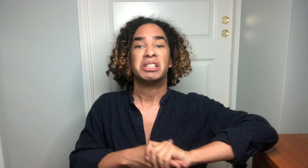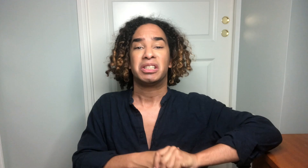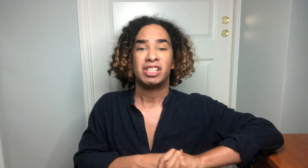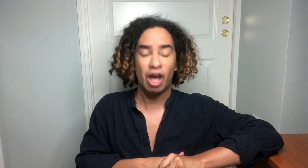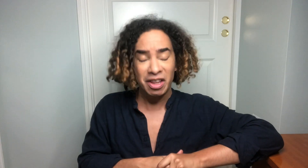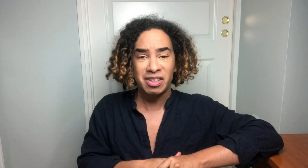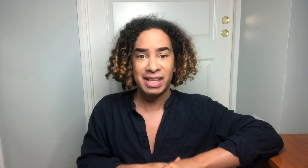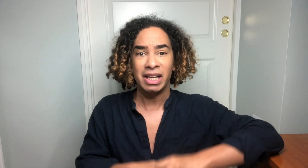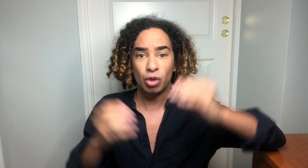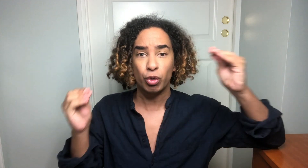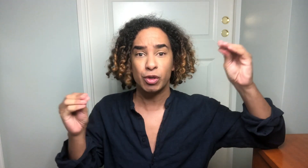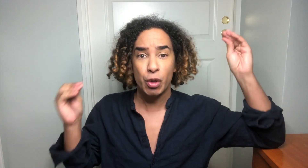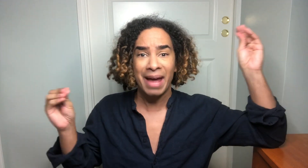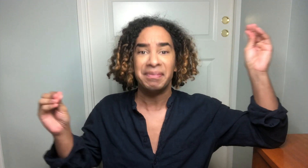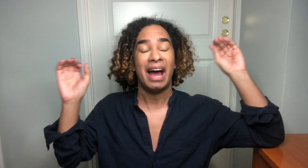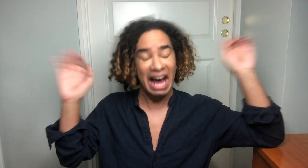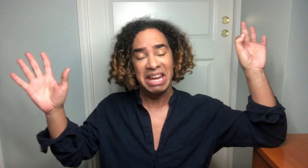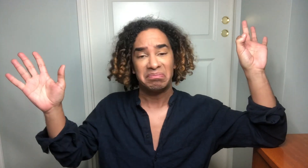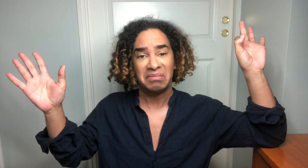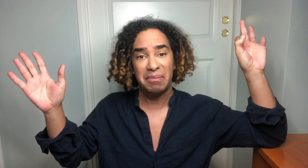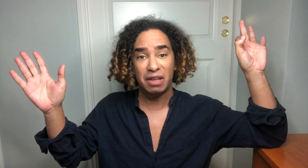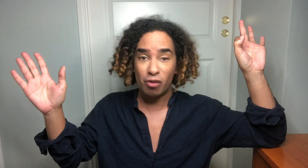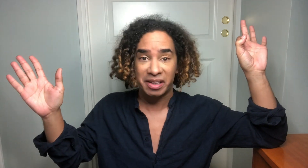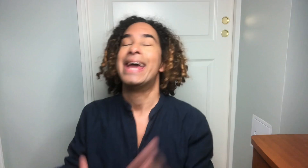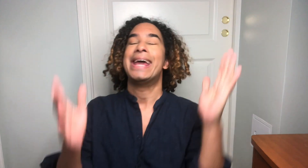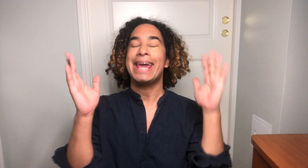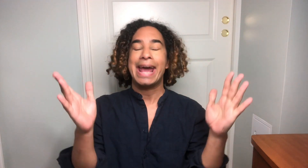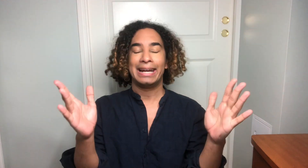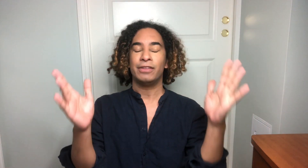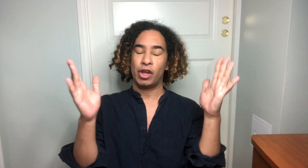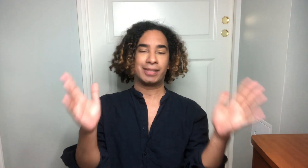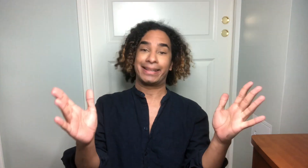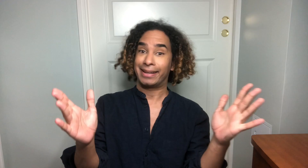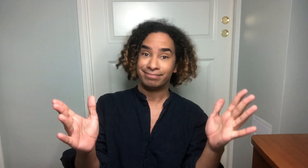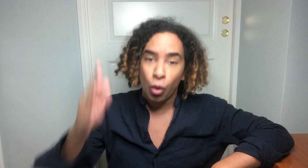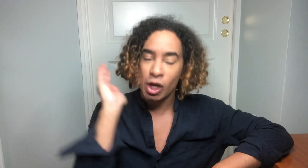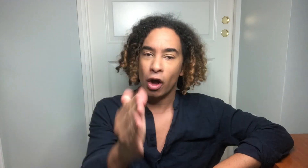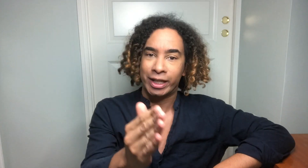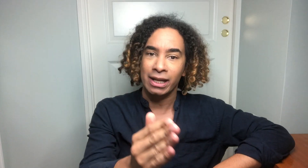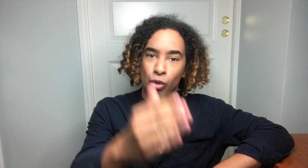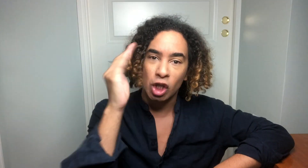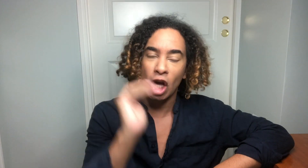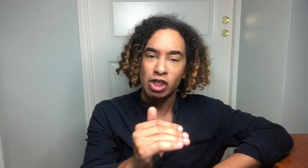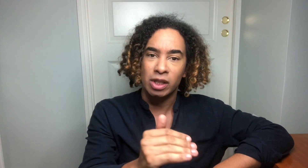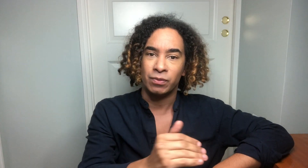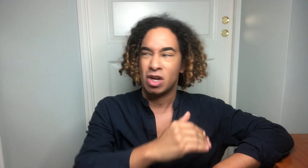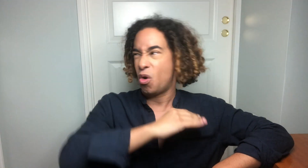Skal vi danse 2021? Her er mine favoritter. Elin Ørjasetter. Hun skal ha det artig, hun skal danse. Og